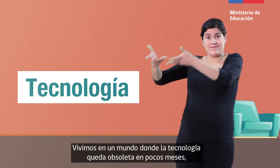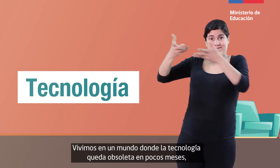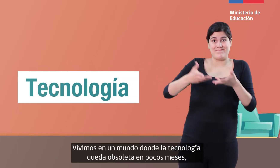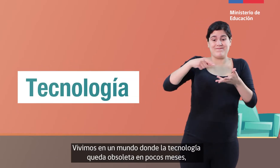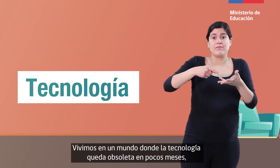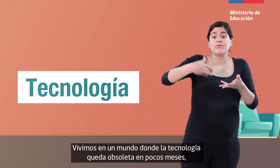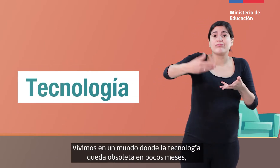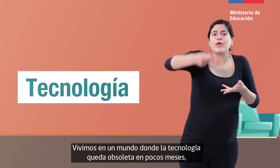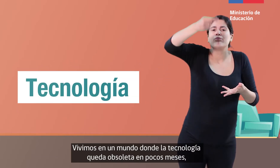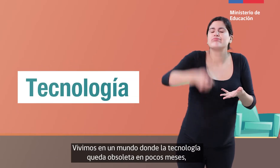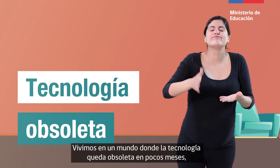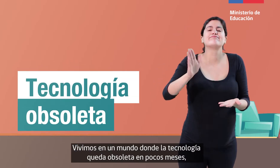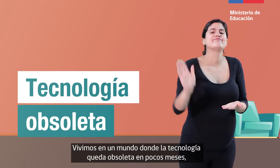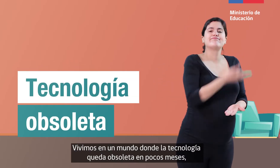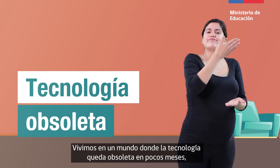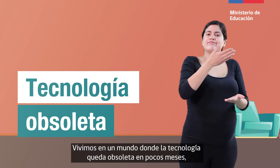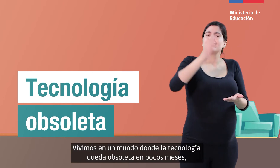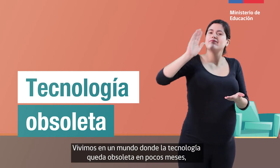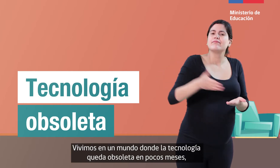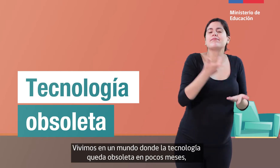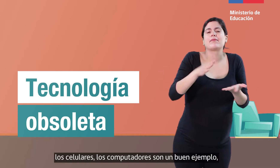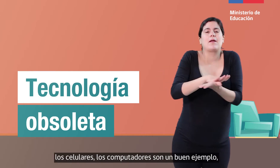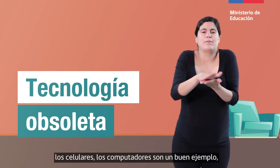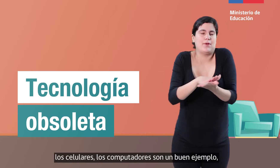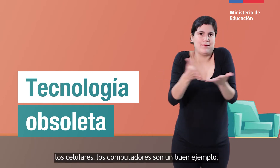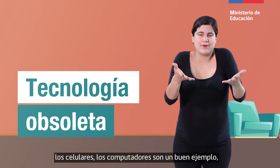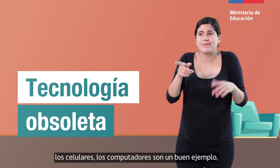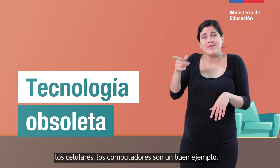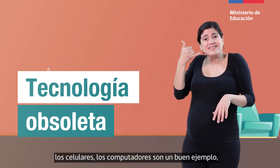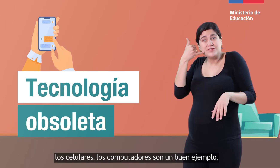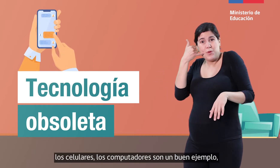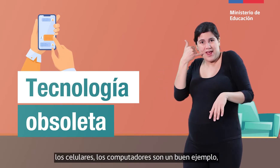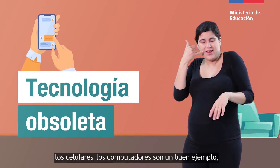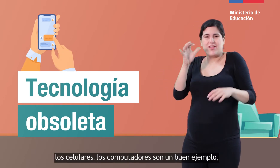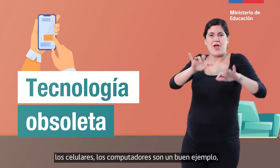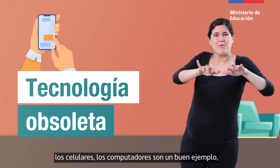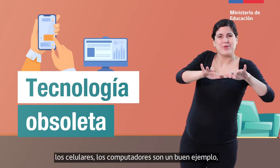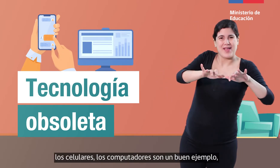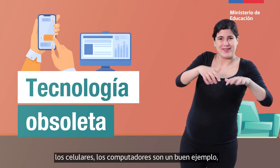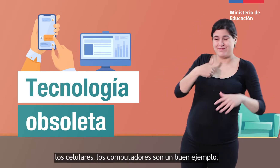obsoleta en pocos meses. Los celulares, los computadores, son un buen ejemplo.